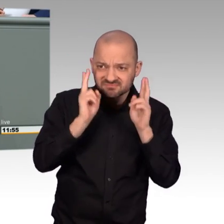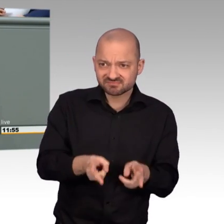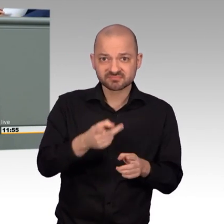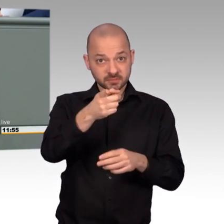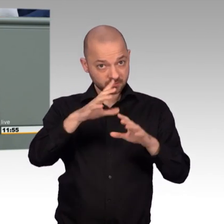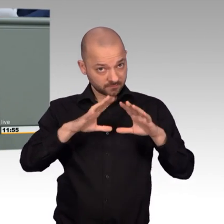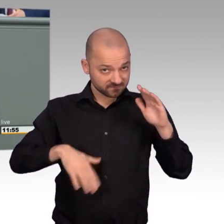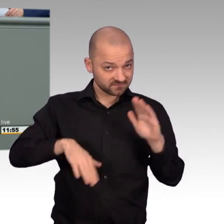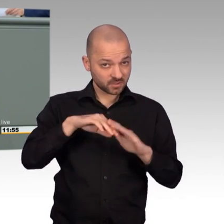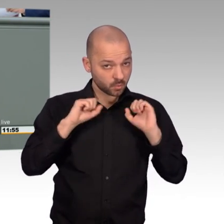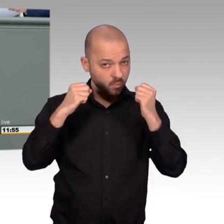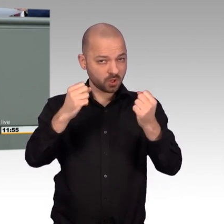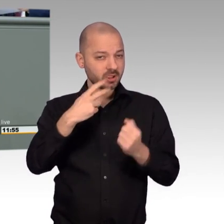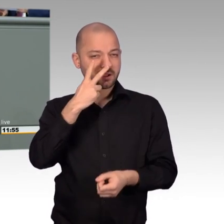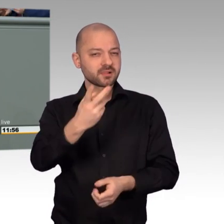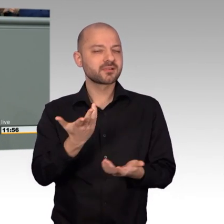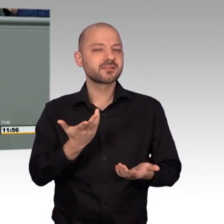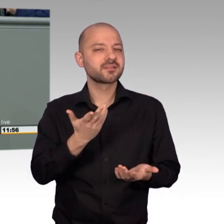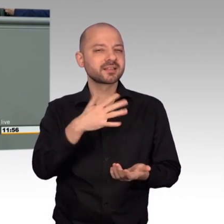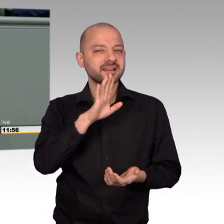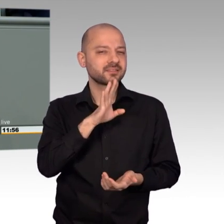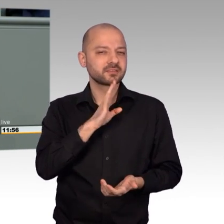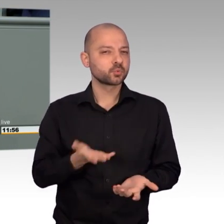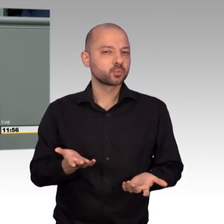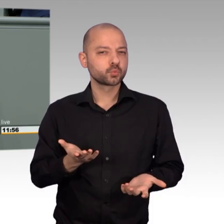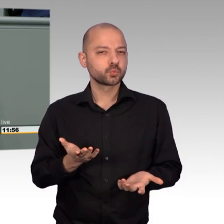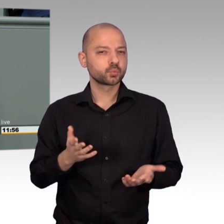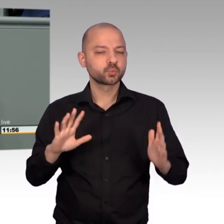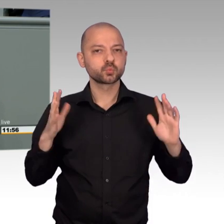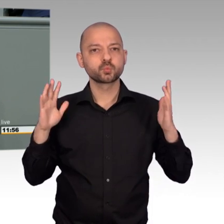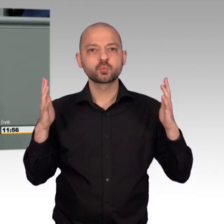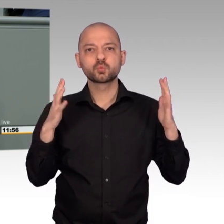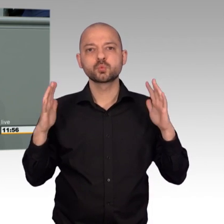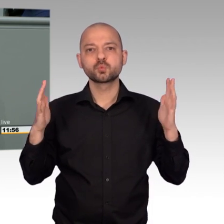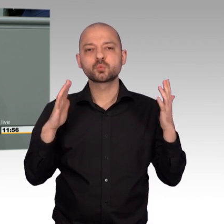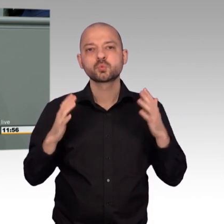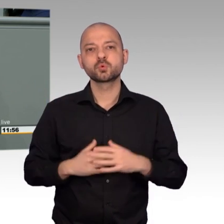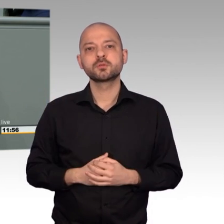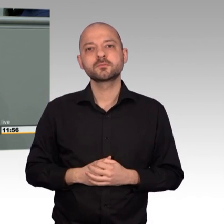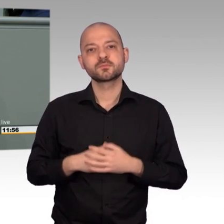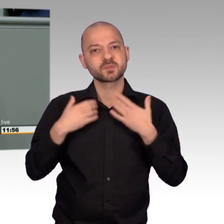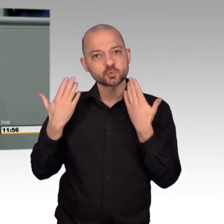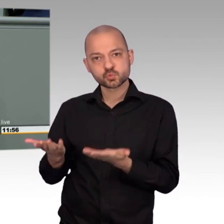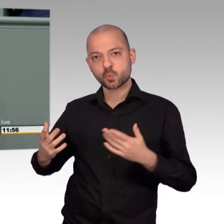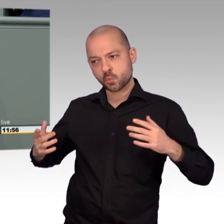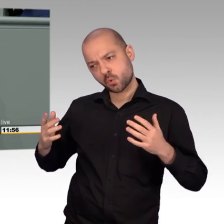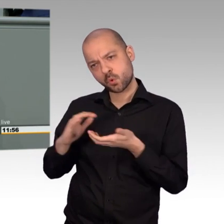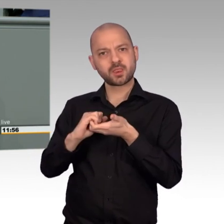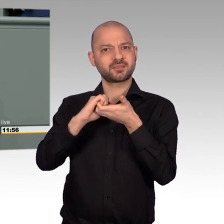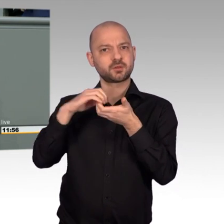eigenen Widersprüche nennen. Und die Eigeninteressen, die kommen immer als Erstes zum Zuge. Und dann kommt noch das rücksichtslose Vorgehen des Iran und